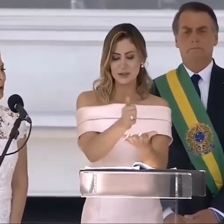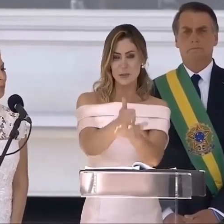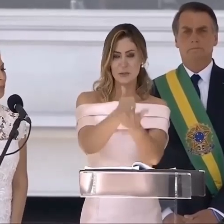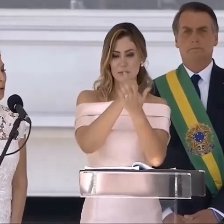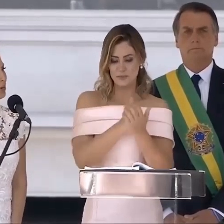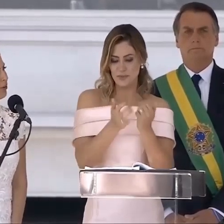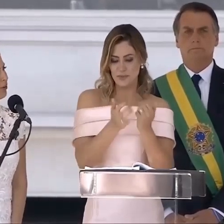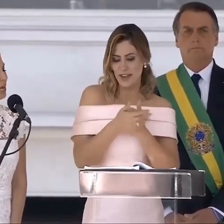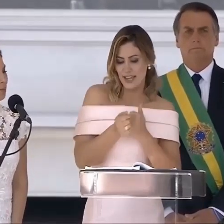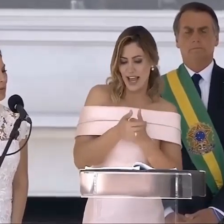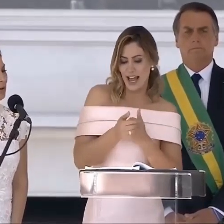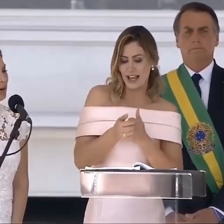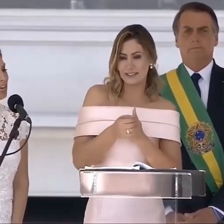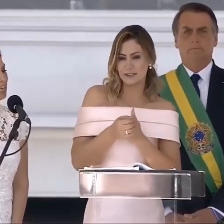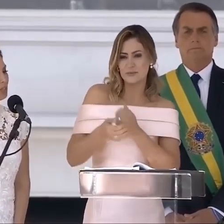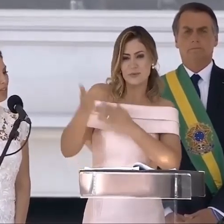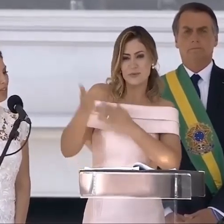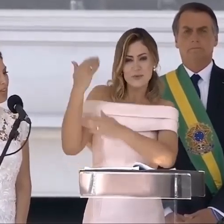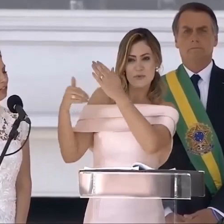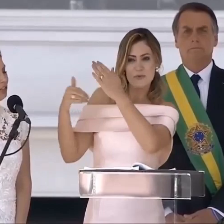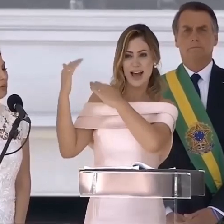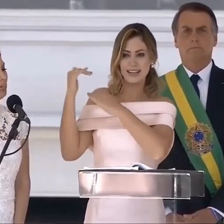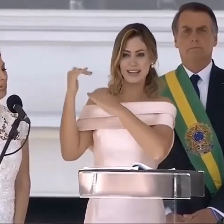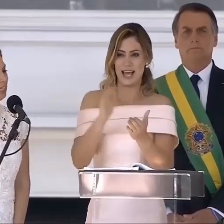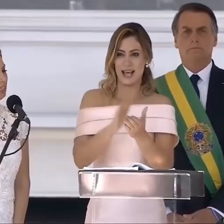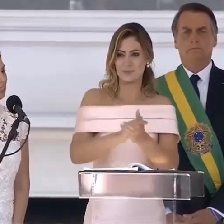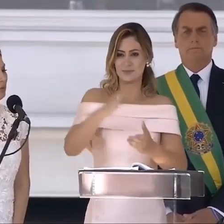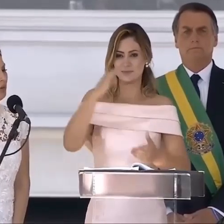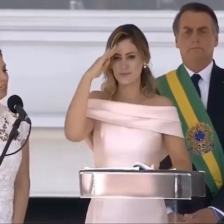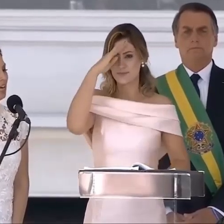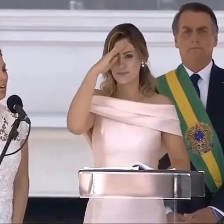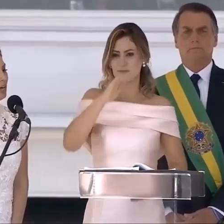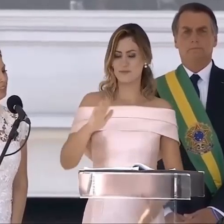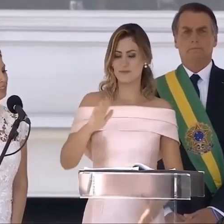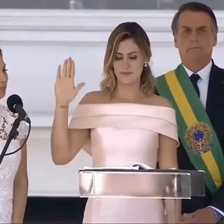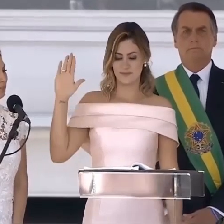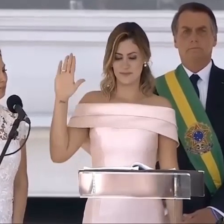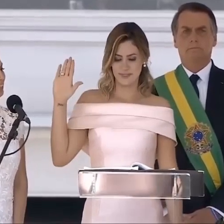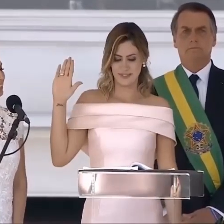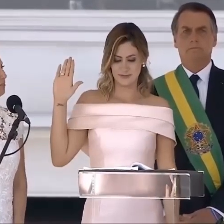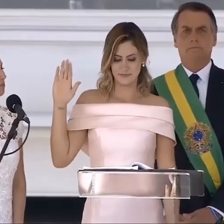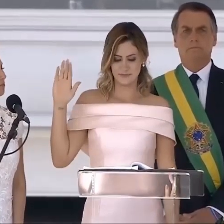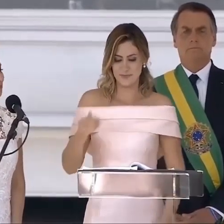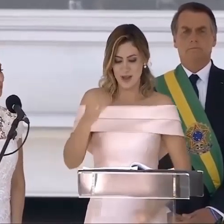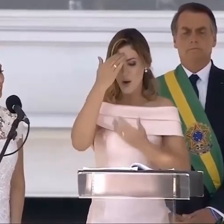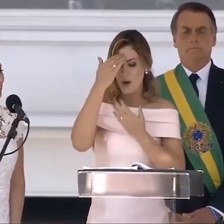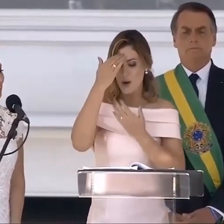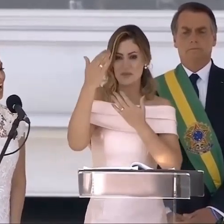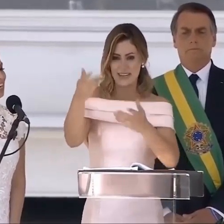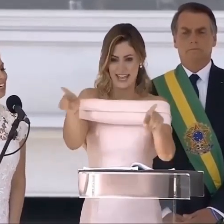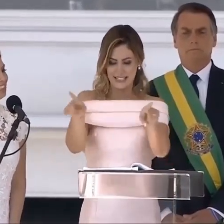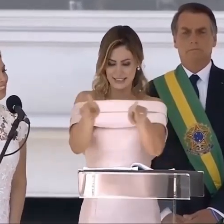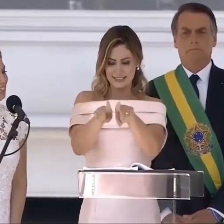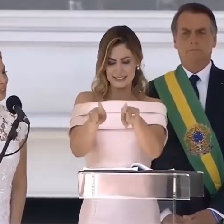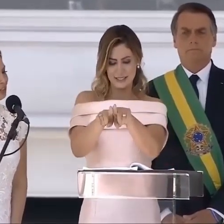apoio e pelo carinho desde o início da nossa campanha. Agradeço